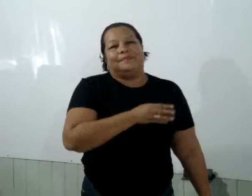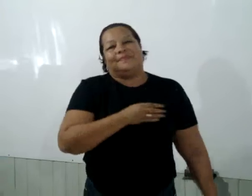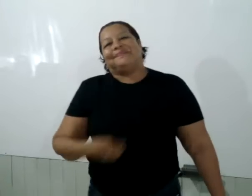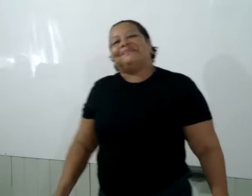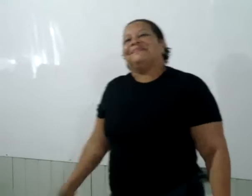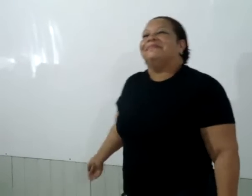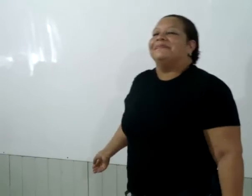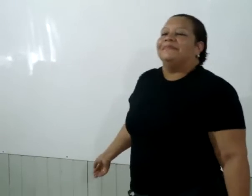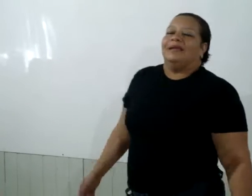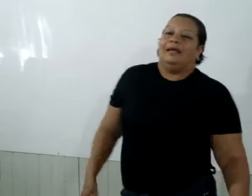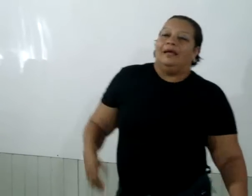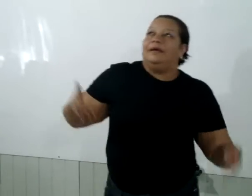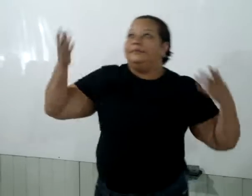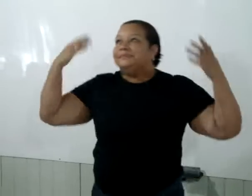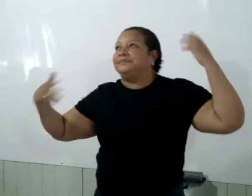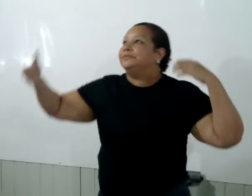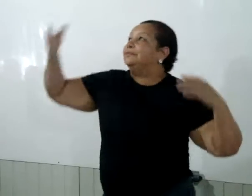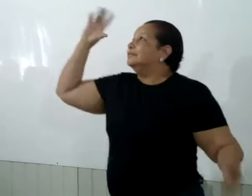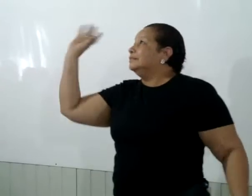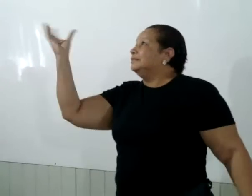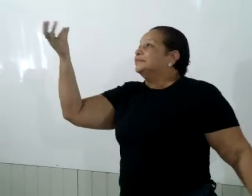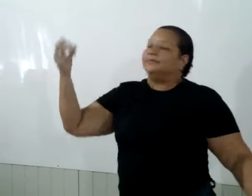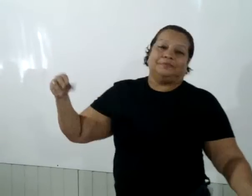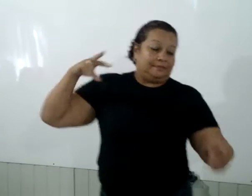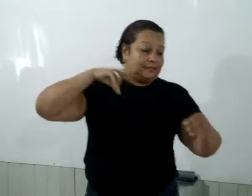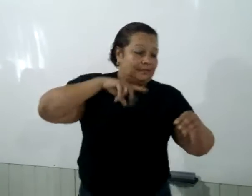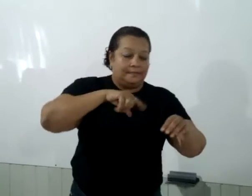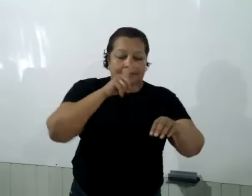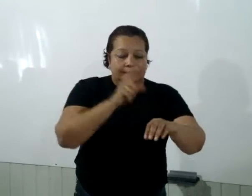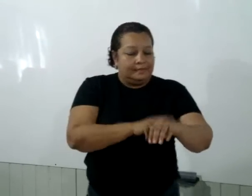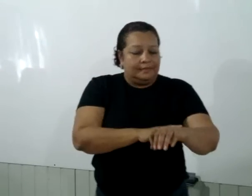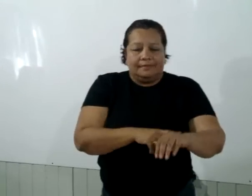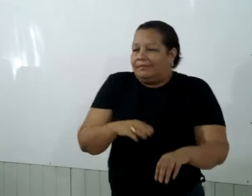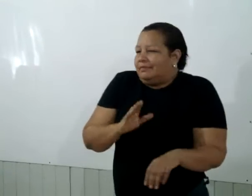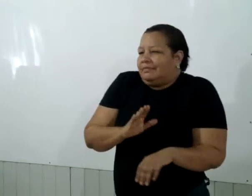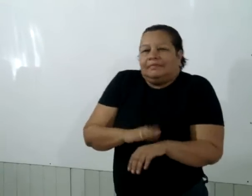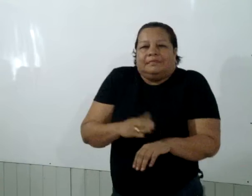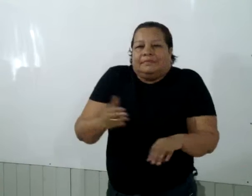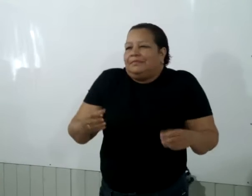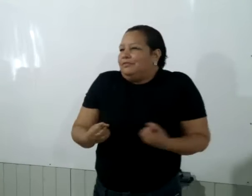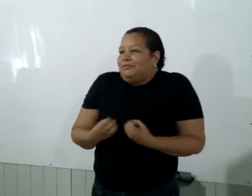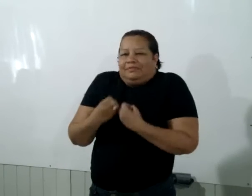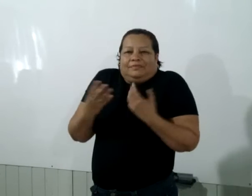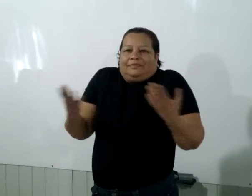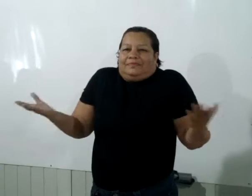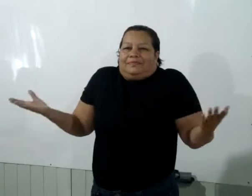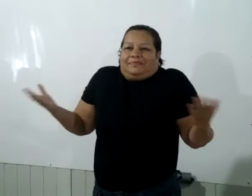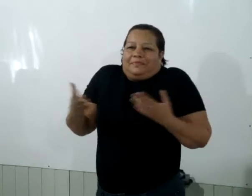Passei um tempo, carguei duas horas Mais do que paz com